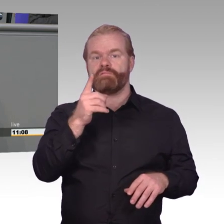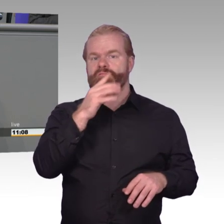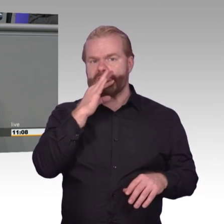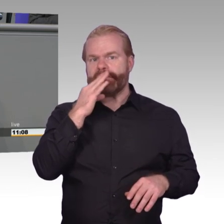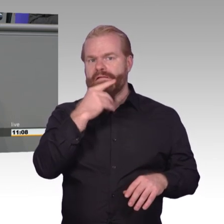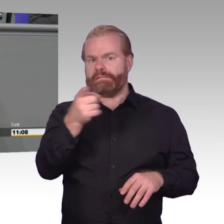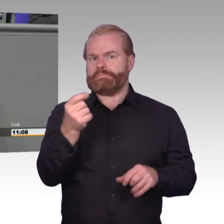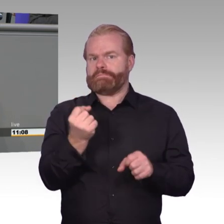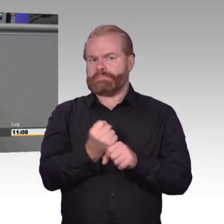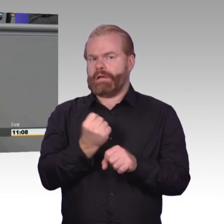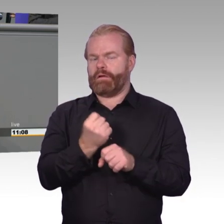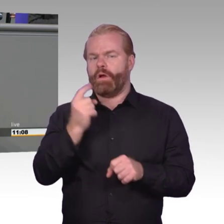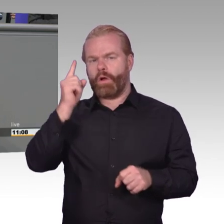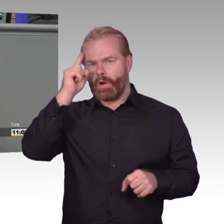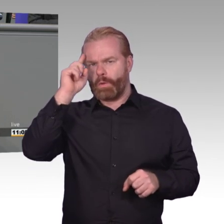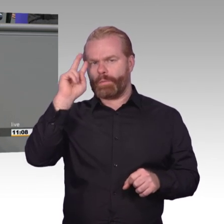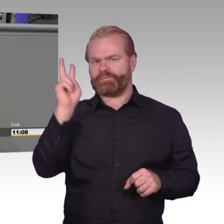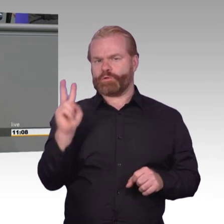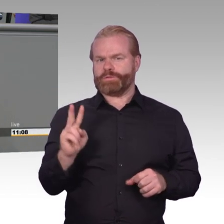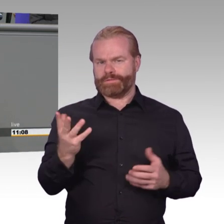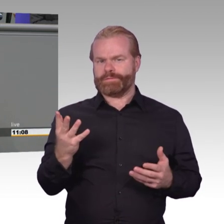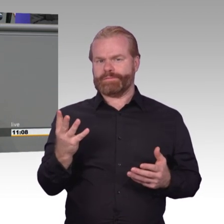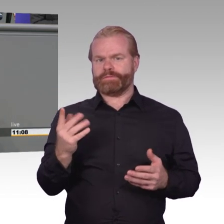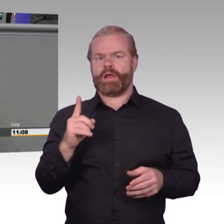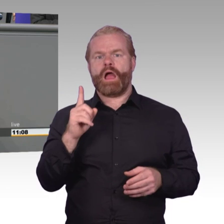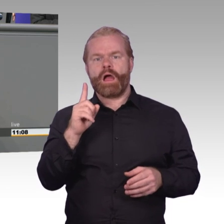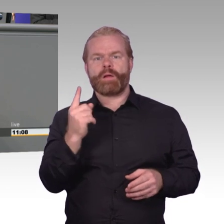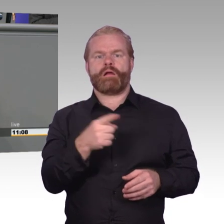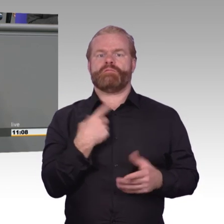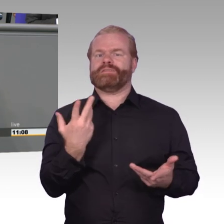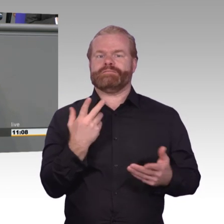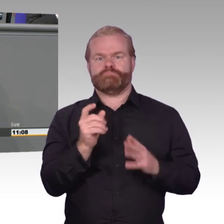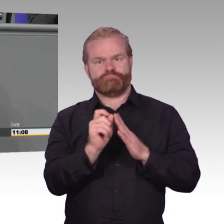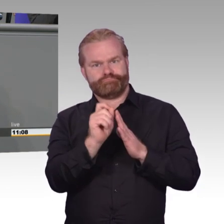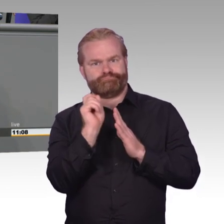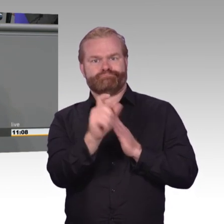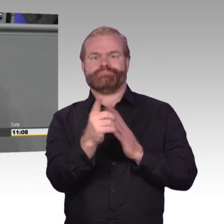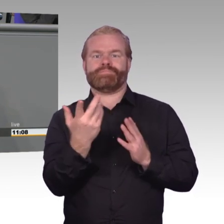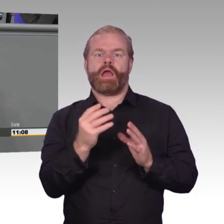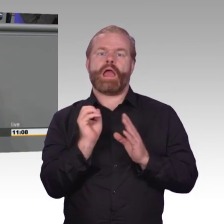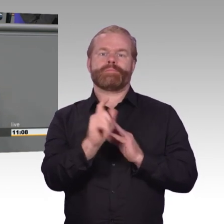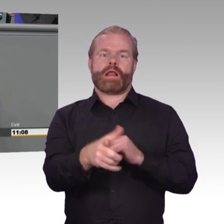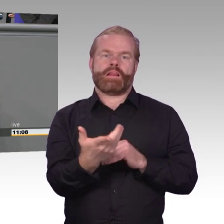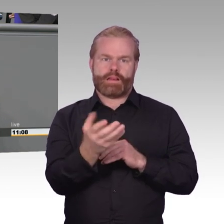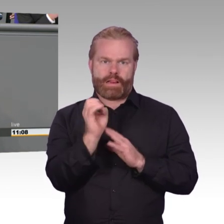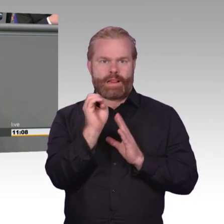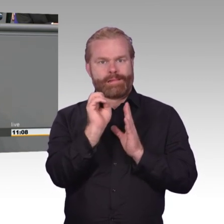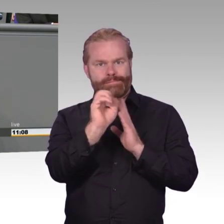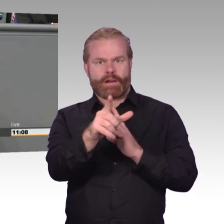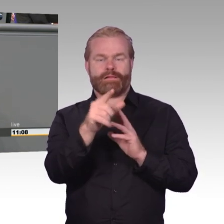Arbeitsleben. Und das gilt auch für die hier beliebten Messenger-Systeme. In der analogen Welt lässt sich das ganz einfach durch